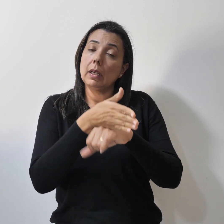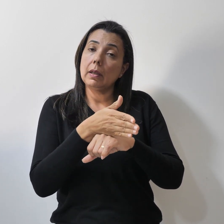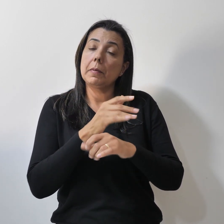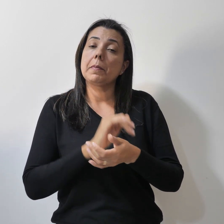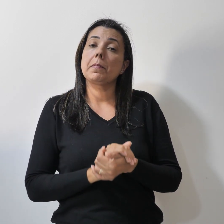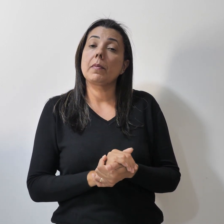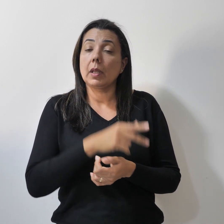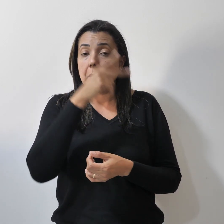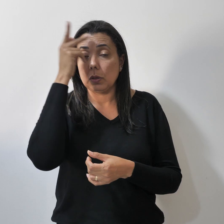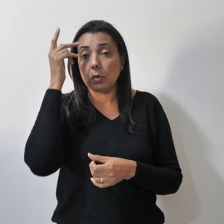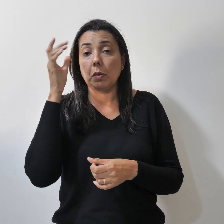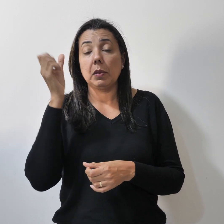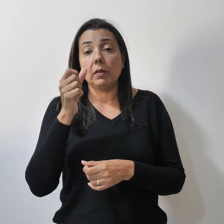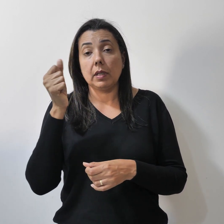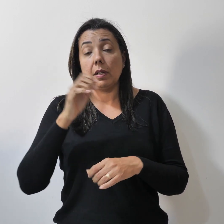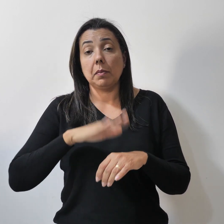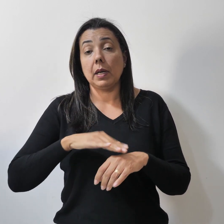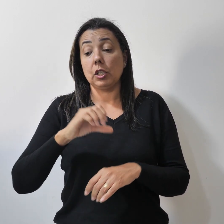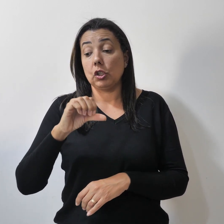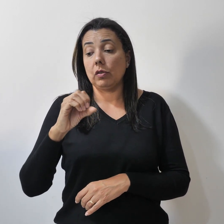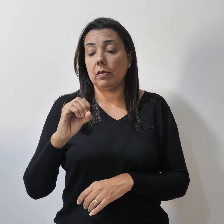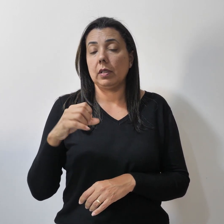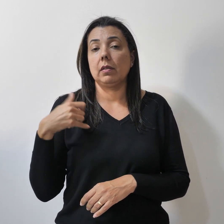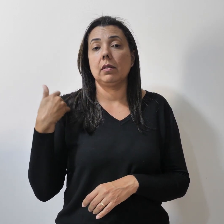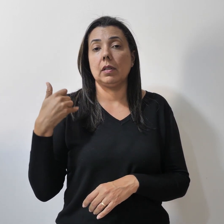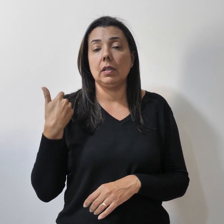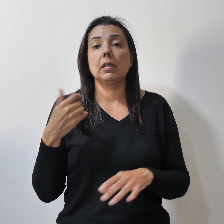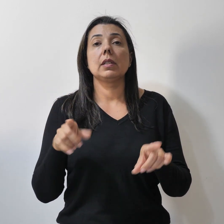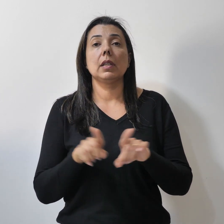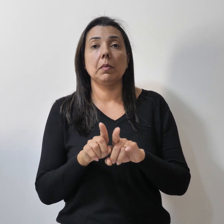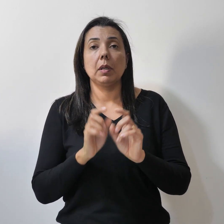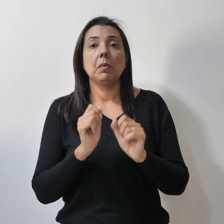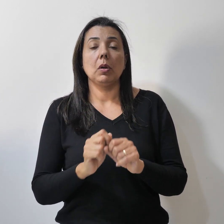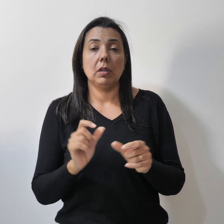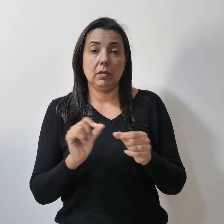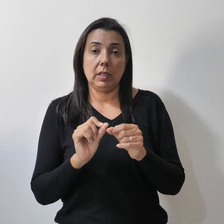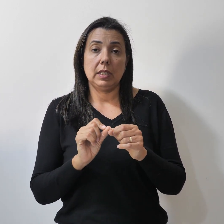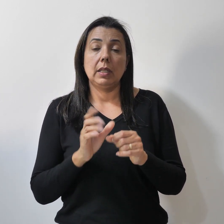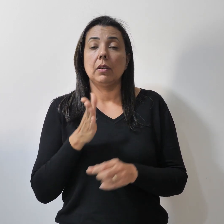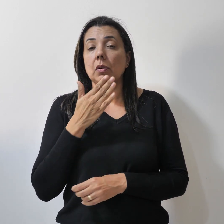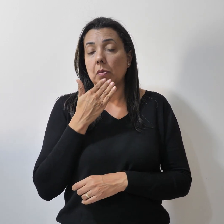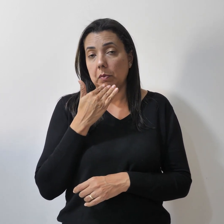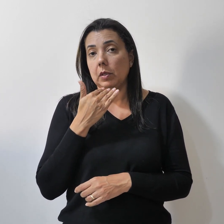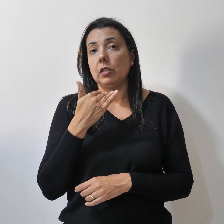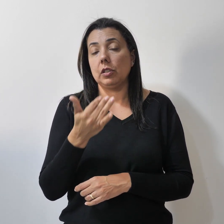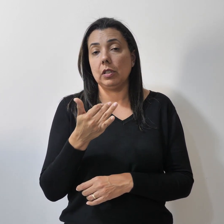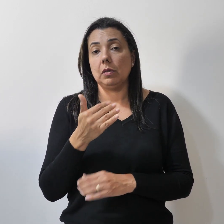beneficiário com mais de 90 anos, também pode ser feita a solicitação pelo e-mail.